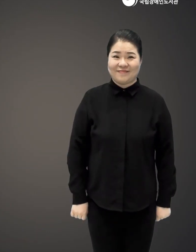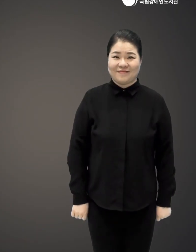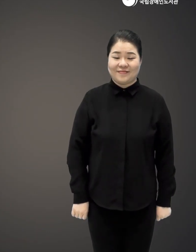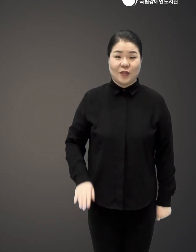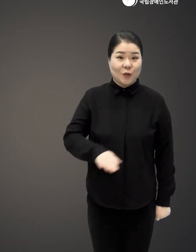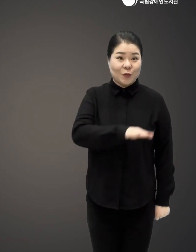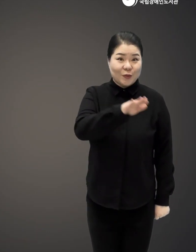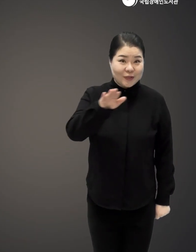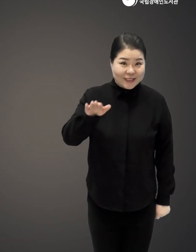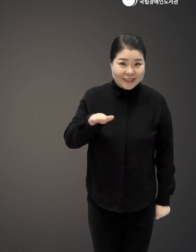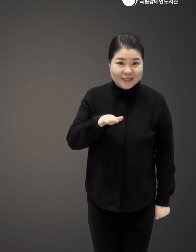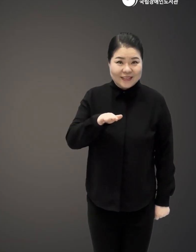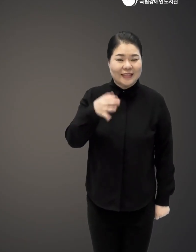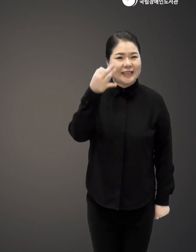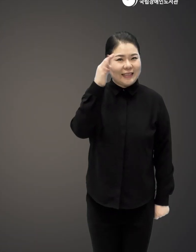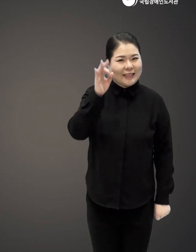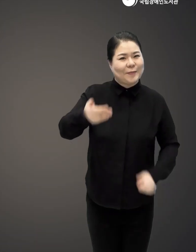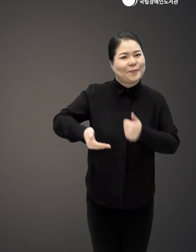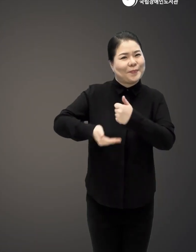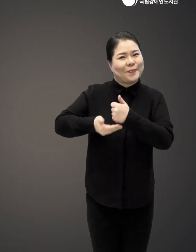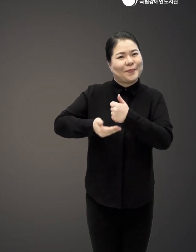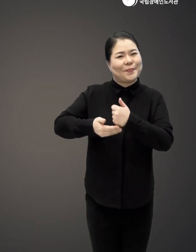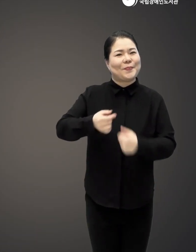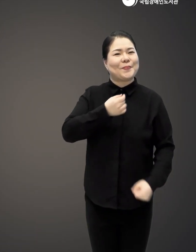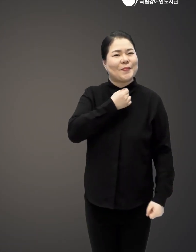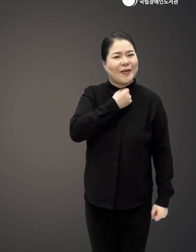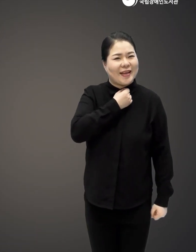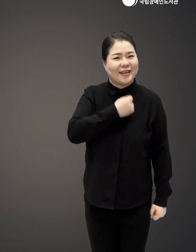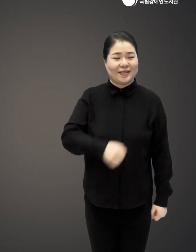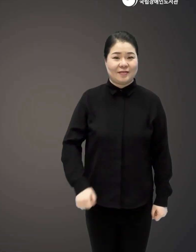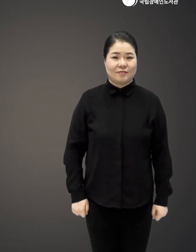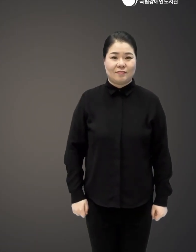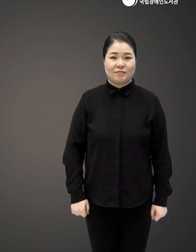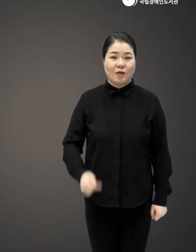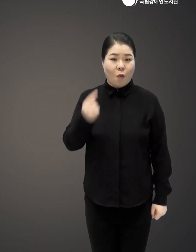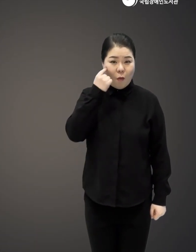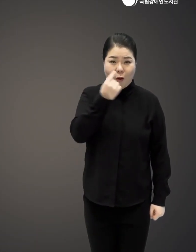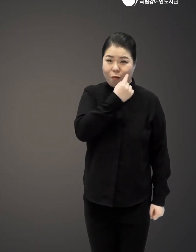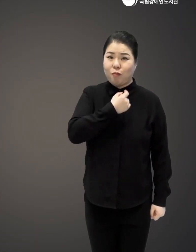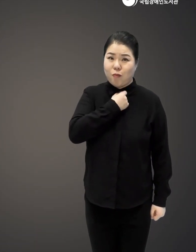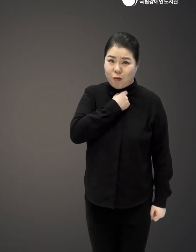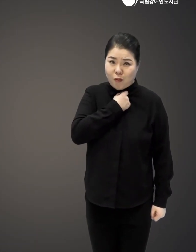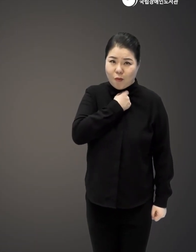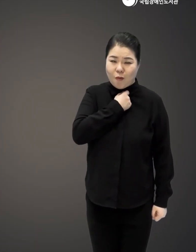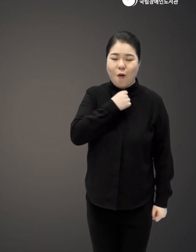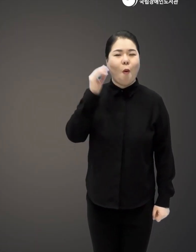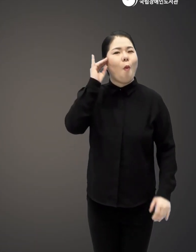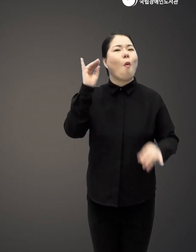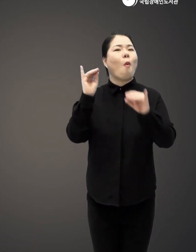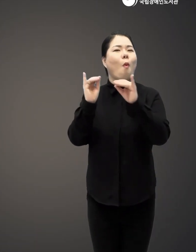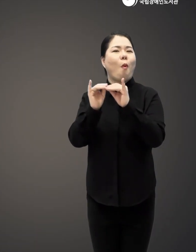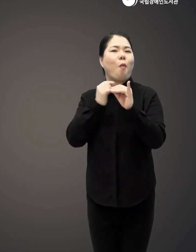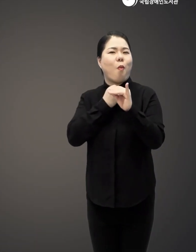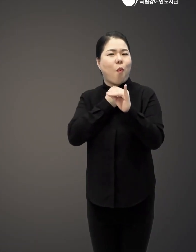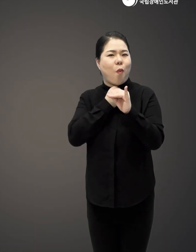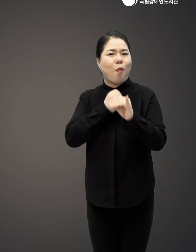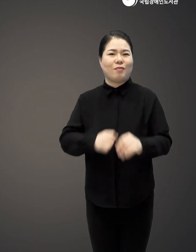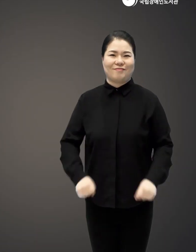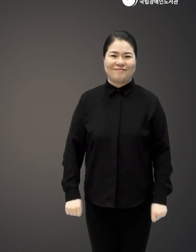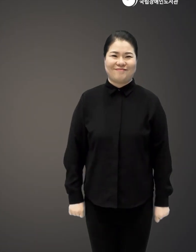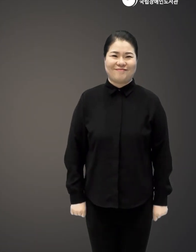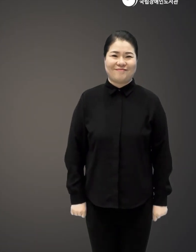우리는요 인정받고 싶어합니다 확인받고 싶어하고요 공감받고 싶어합니다